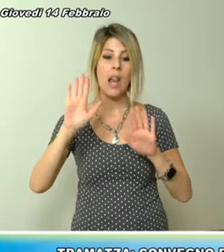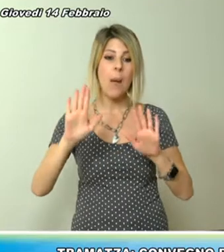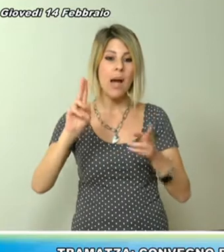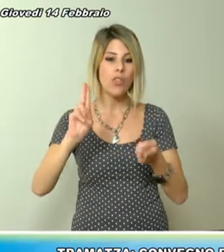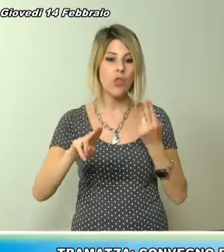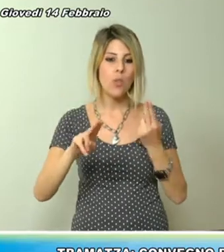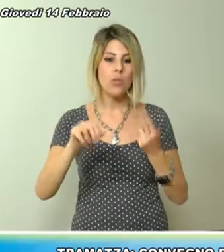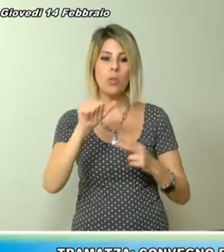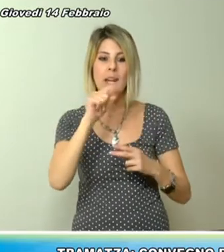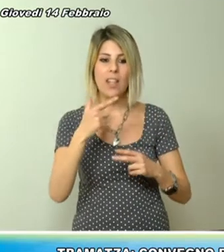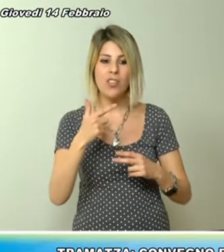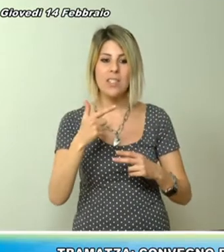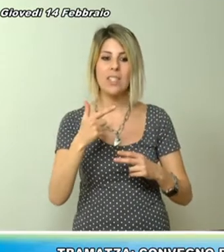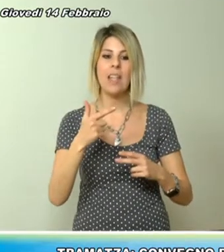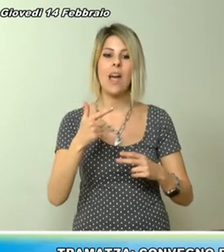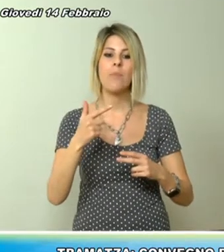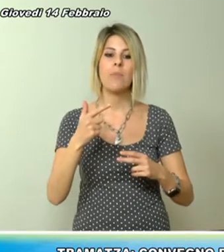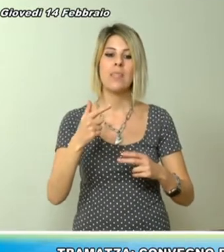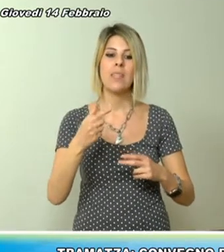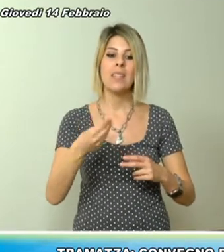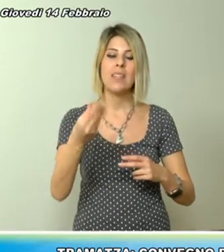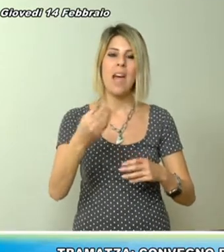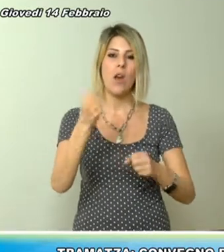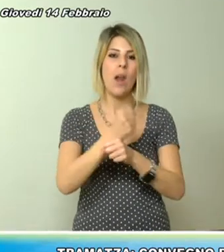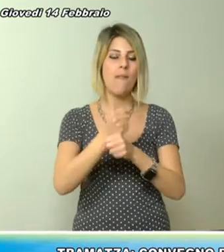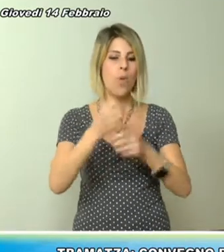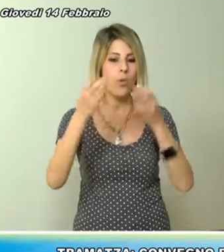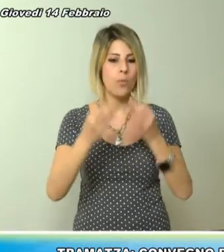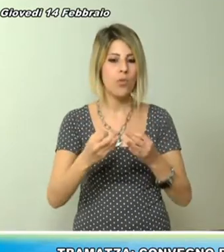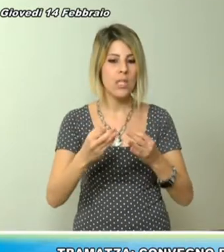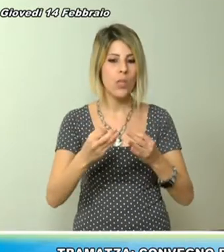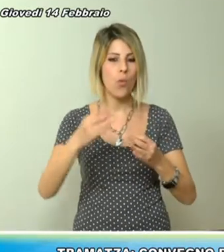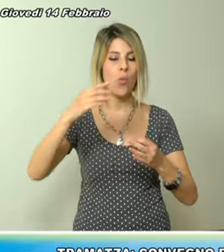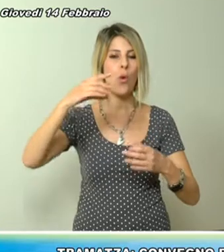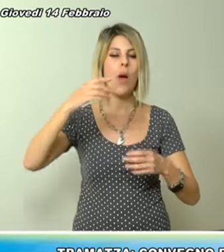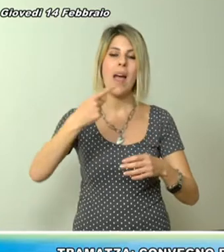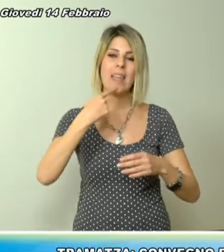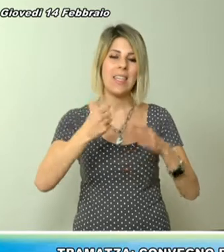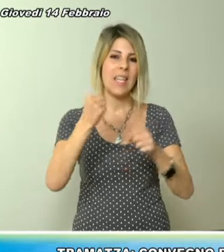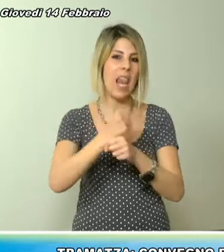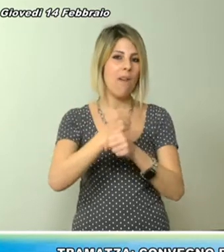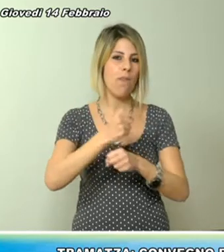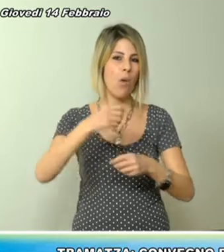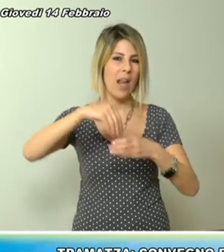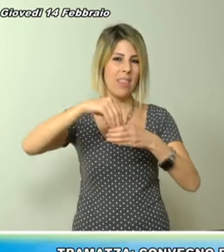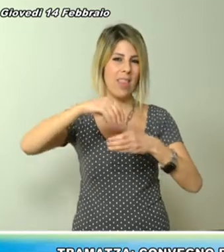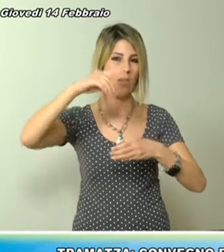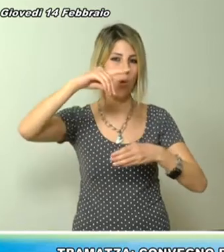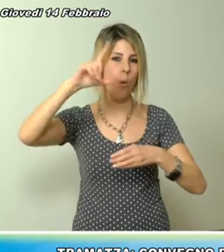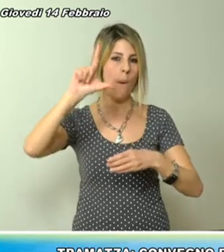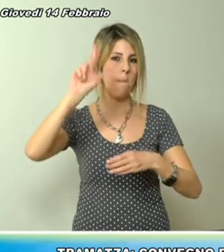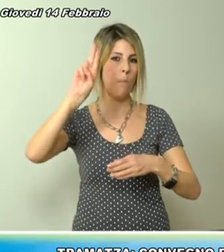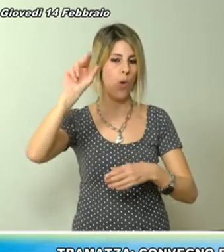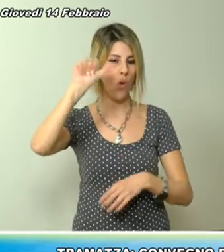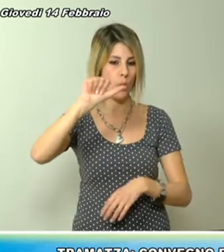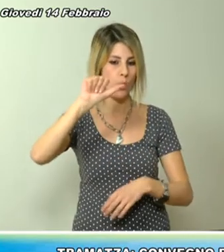ma soprattutto la necessità di deprecarizzare i lavoratori del plus affinché ritorni a essere un